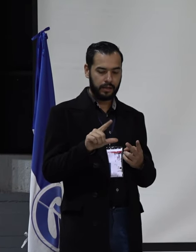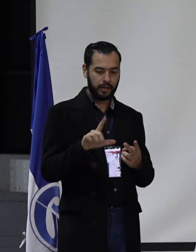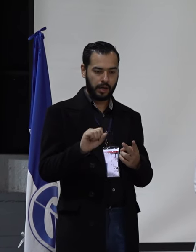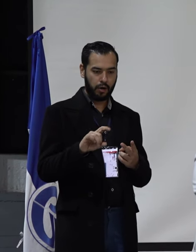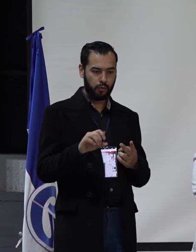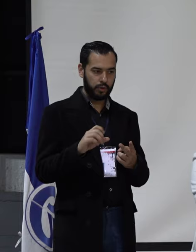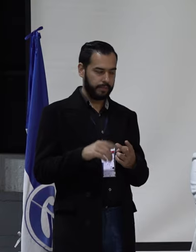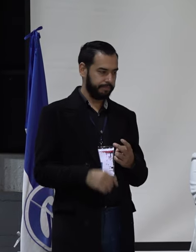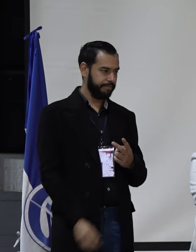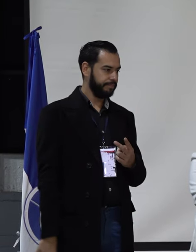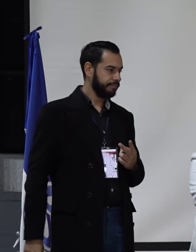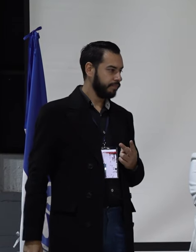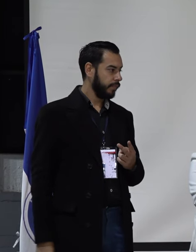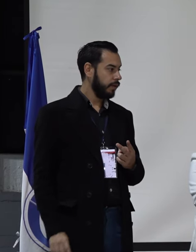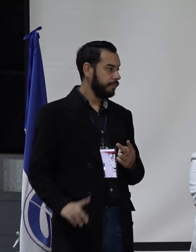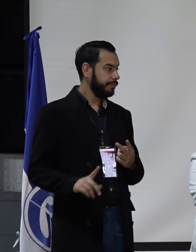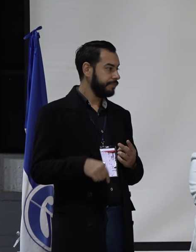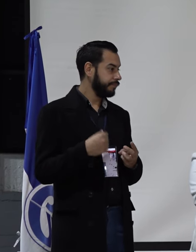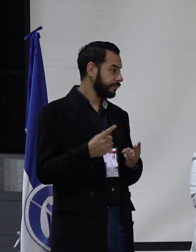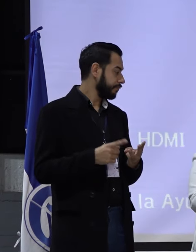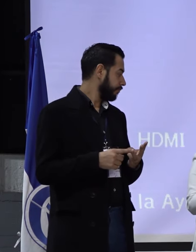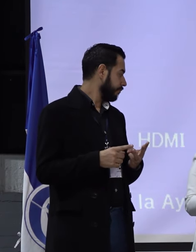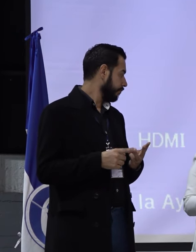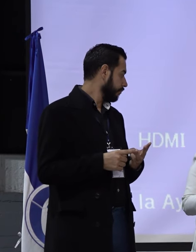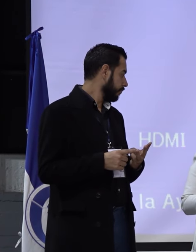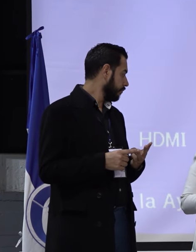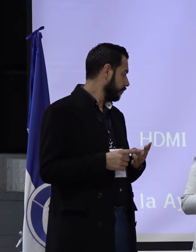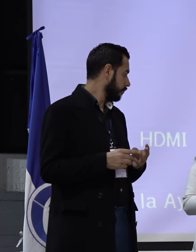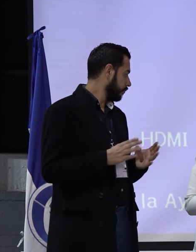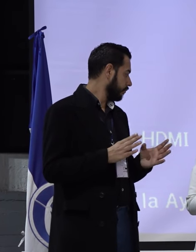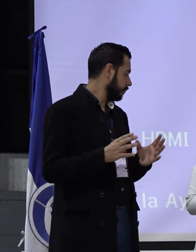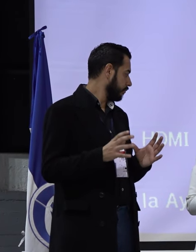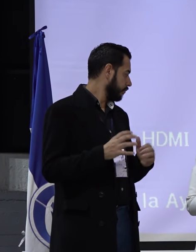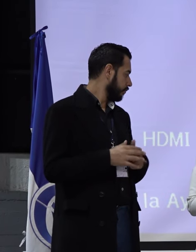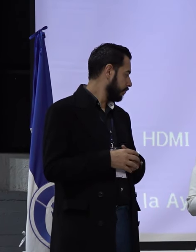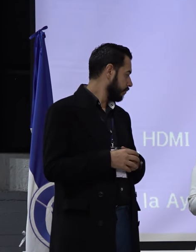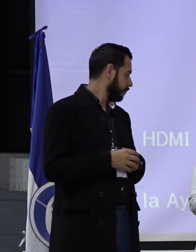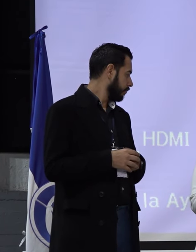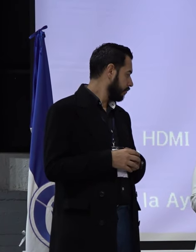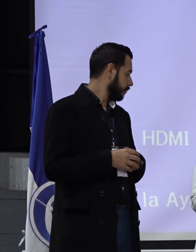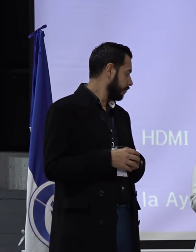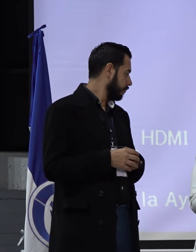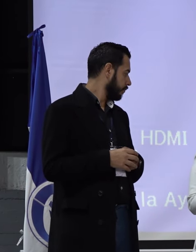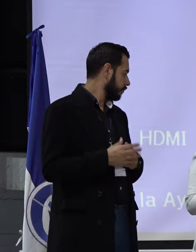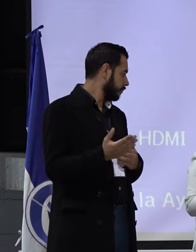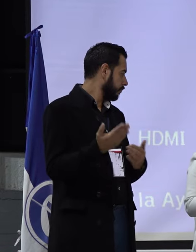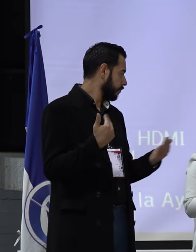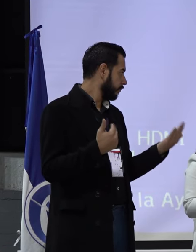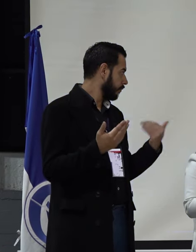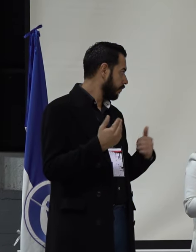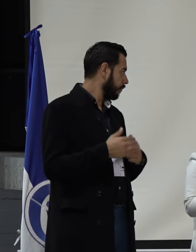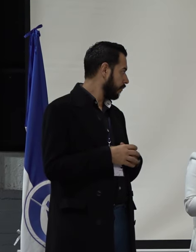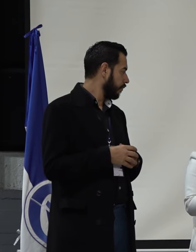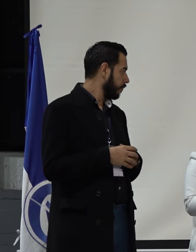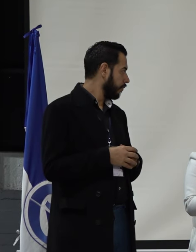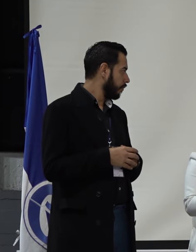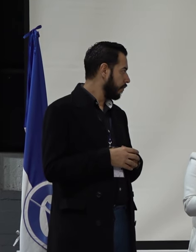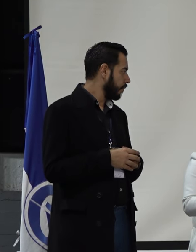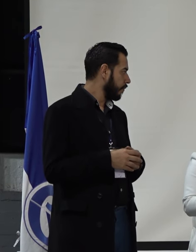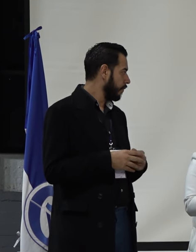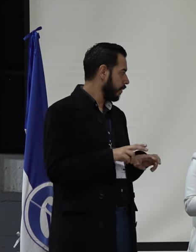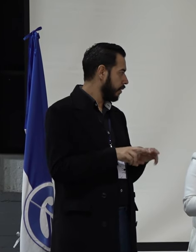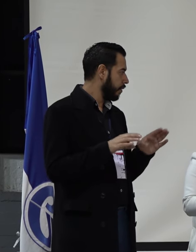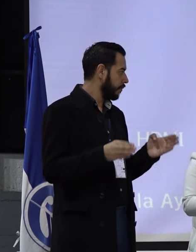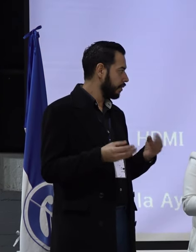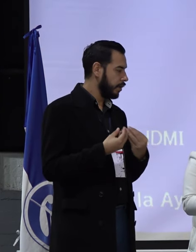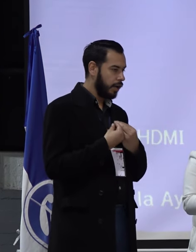Cristancho. En el siguiente punto del orden del día de la Asamblea Nacional de Egresados, llamamos a la tarima y a la mesa